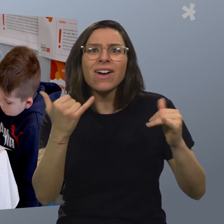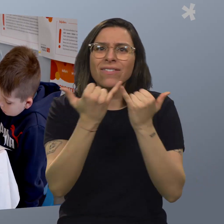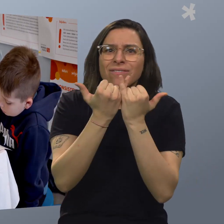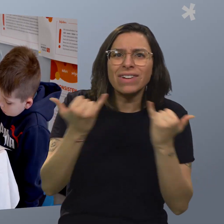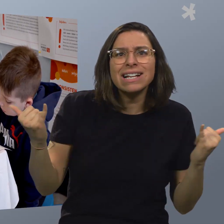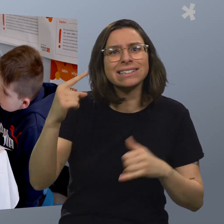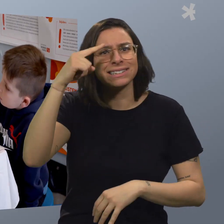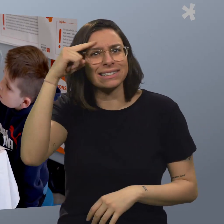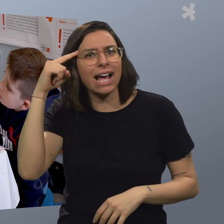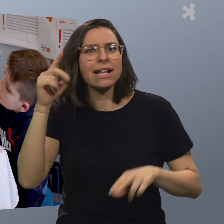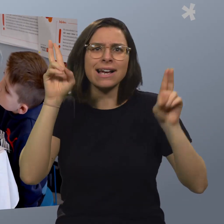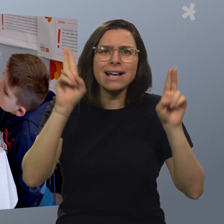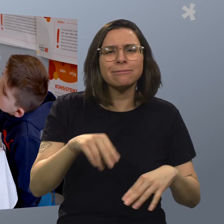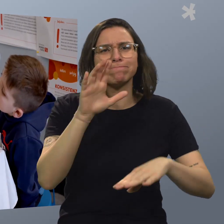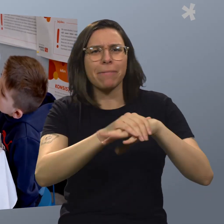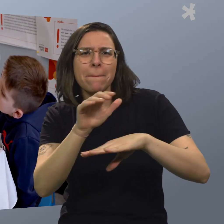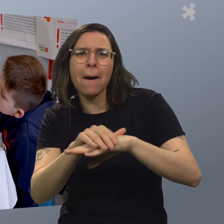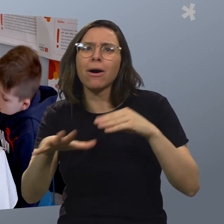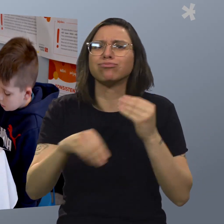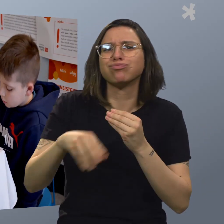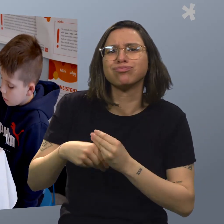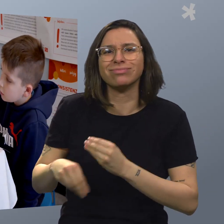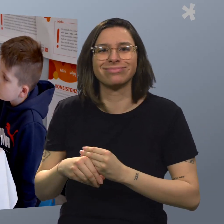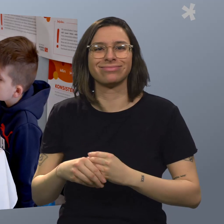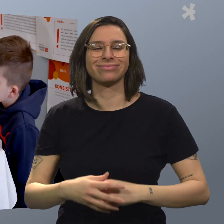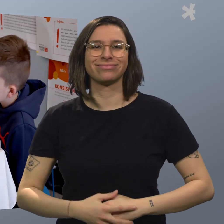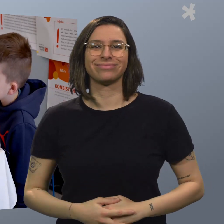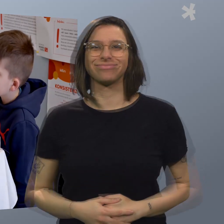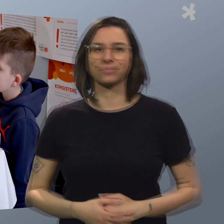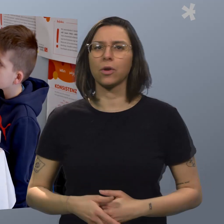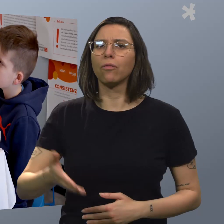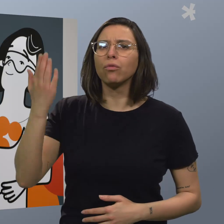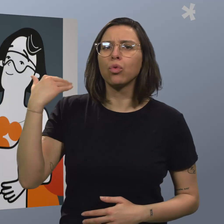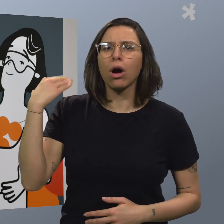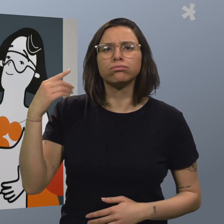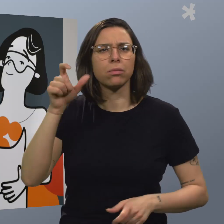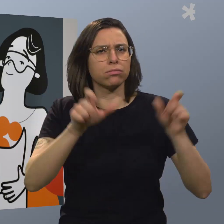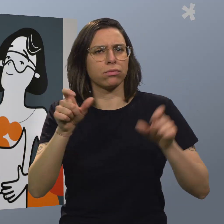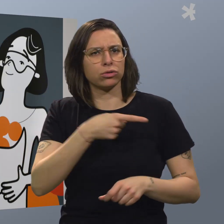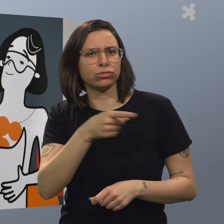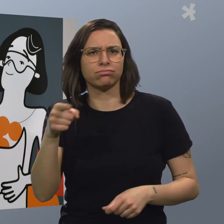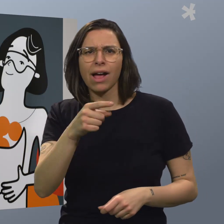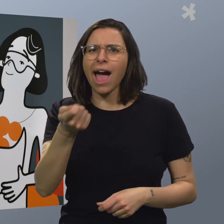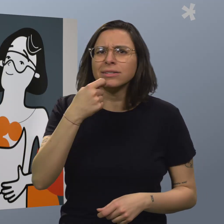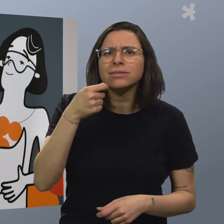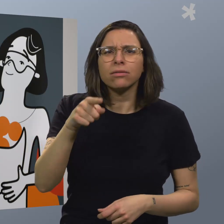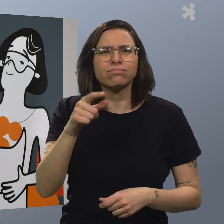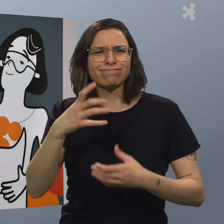den Kindern und Jugendlichen beibringen, wie man die Sinne richtig schärft und einsetzt. Früher, wie es noch kein